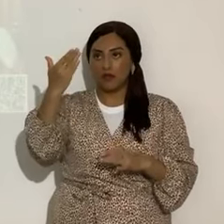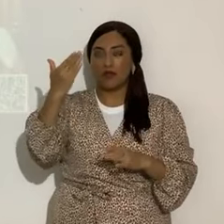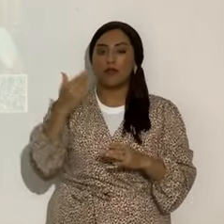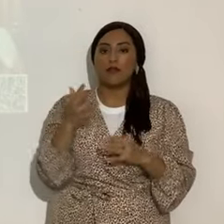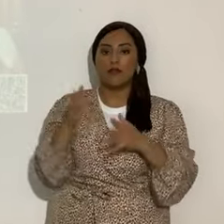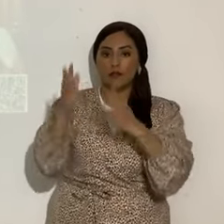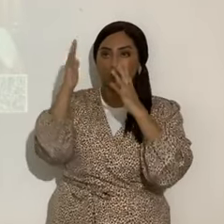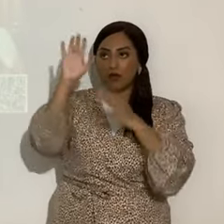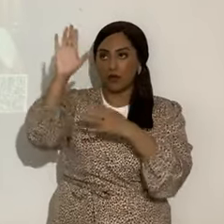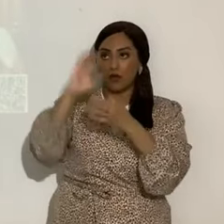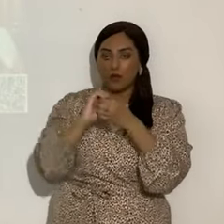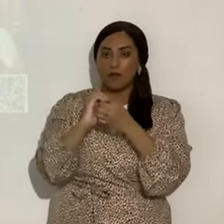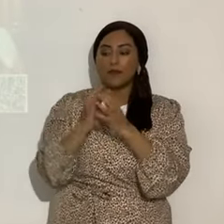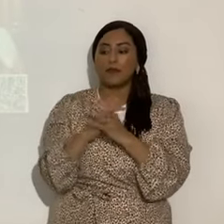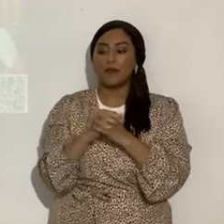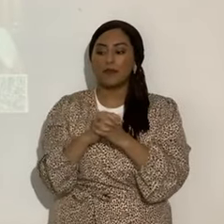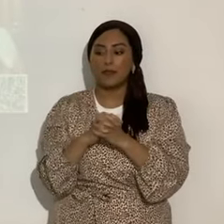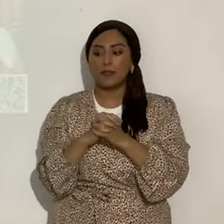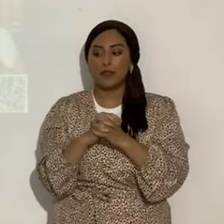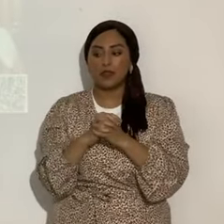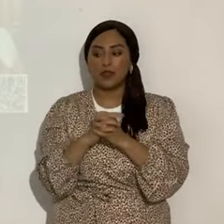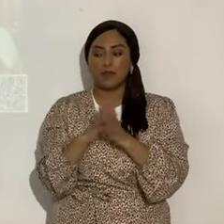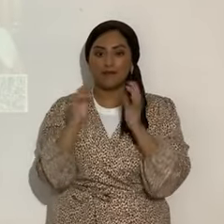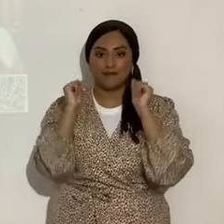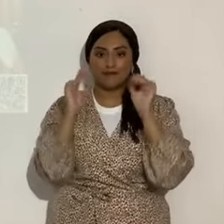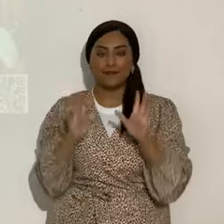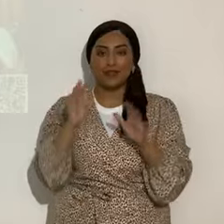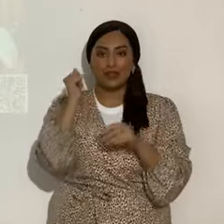¿De acuerdo? Entonces, pues bueno, bendito Yahshua Mashiach.